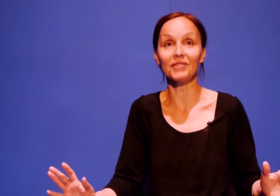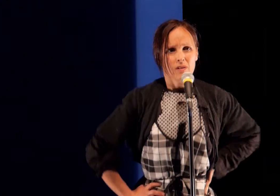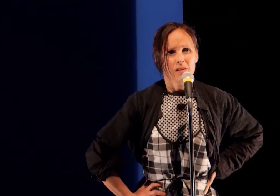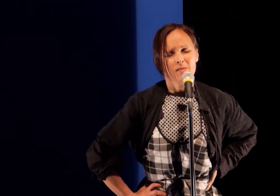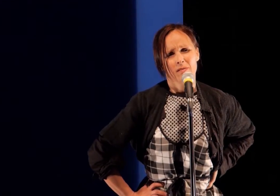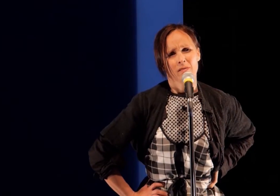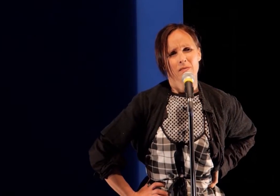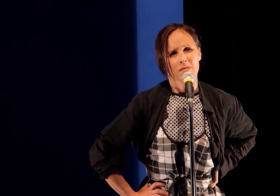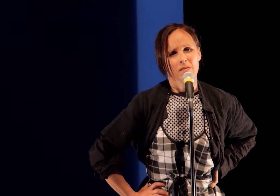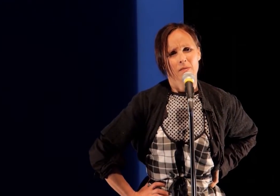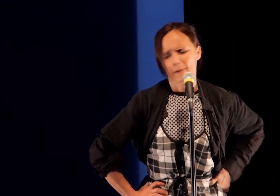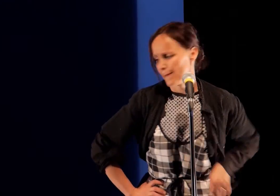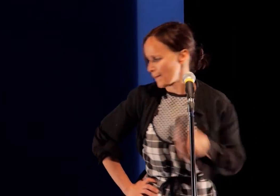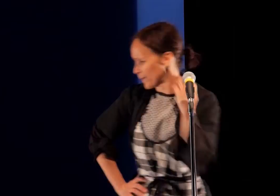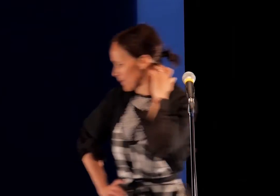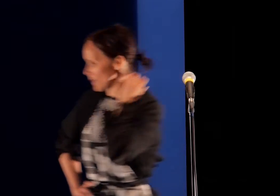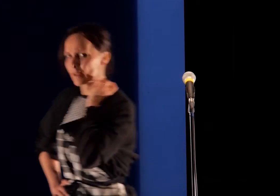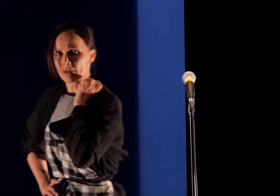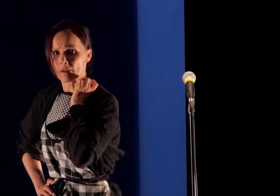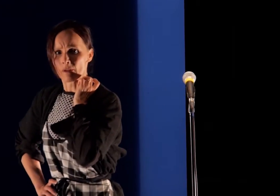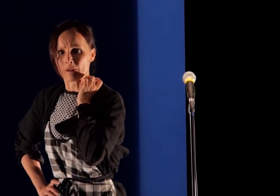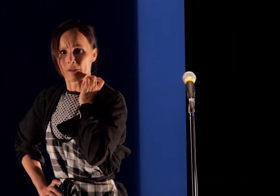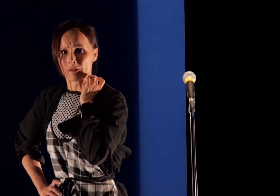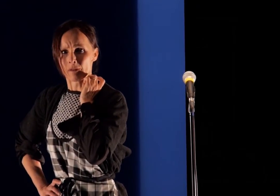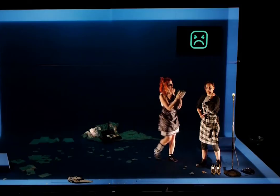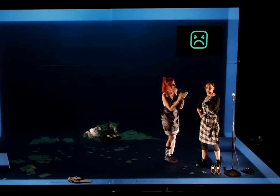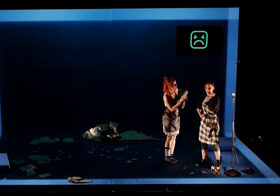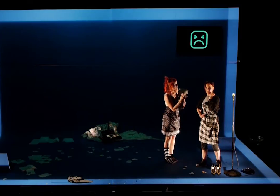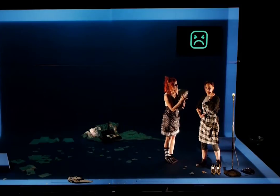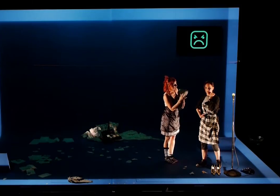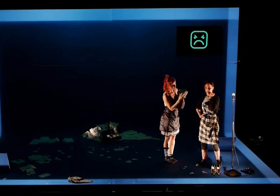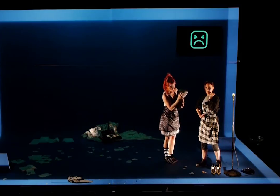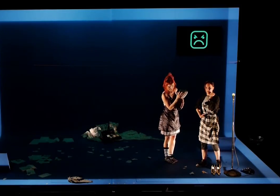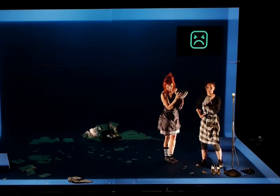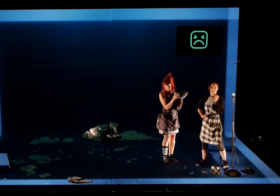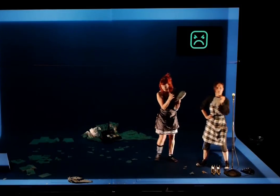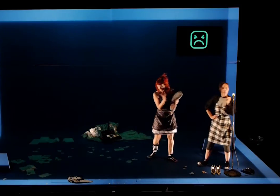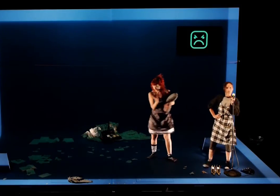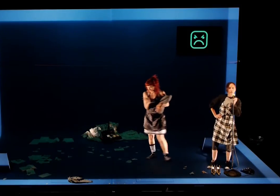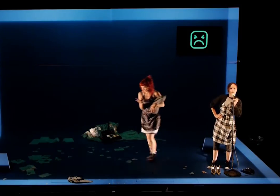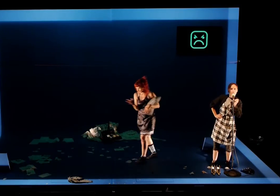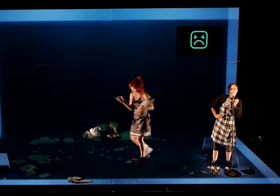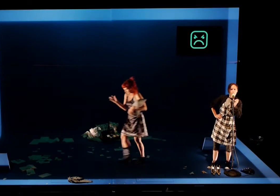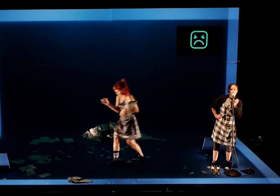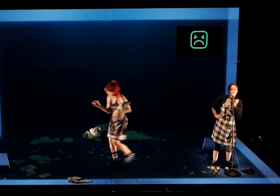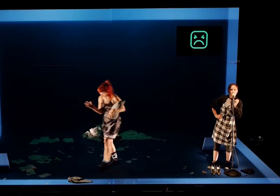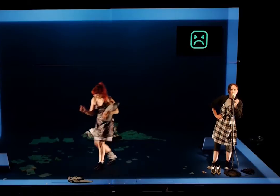« Café, spécial car, biscotte sans sel, nutella, sous lévier, lèvres chinoises, beurre, au